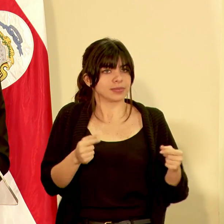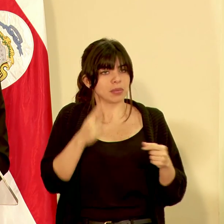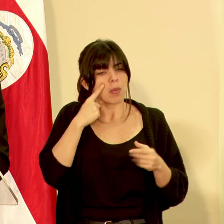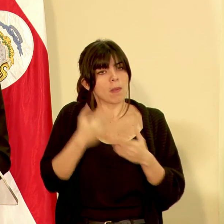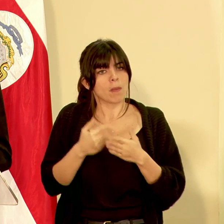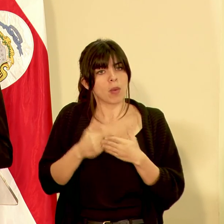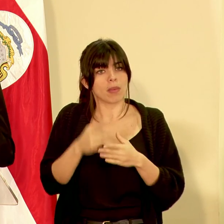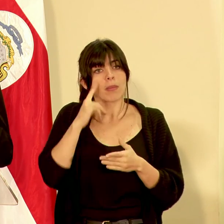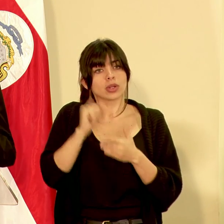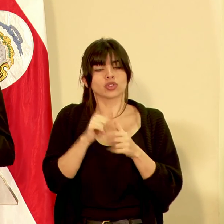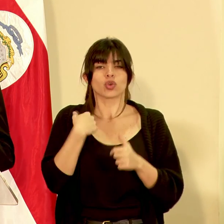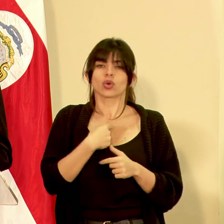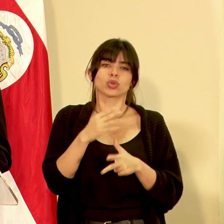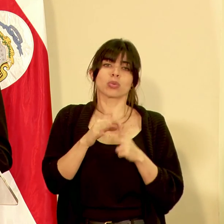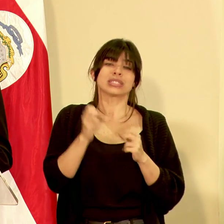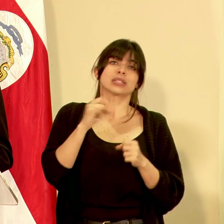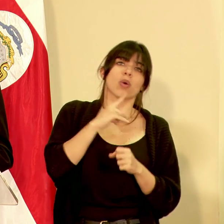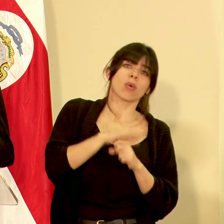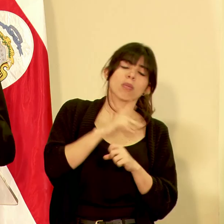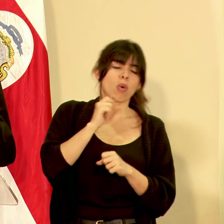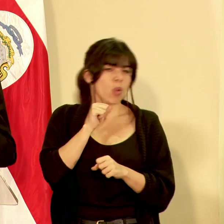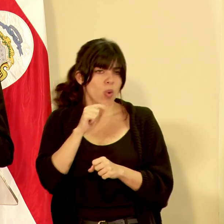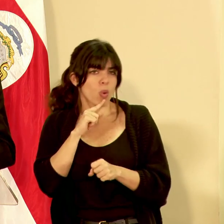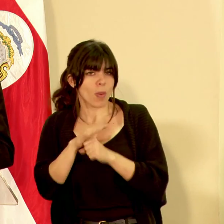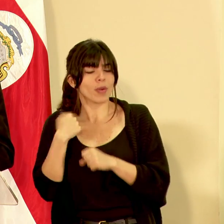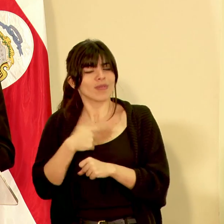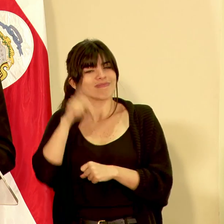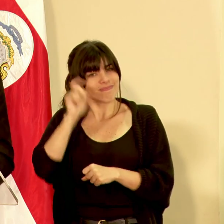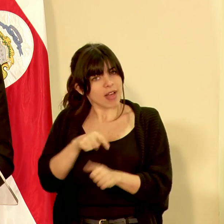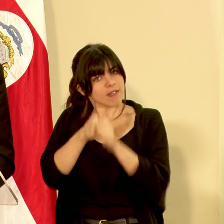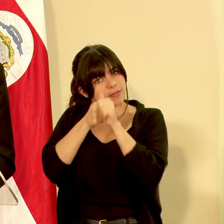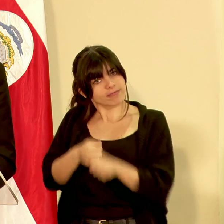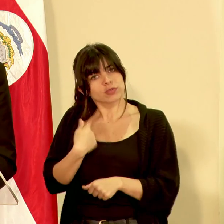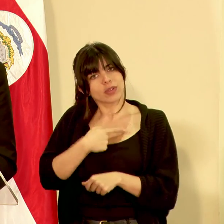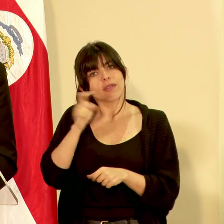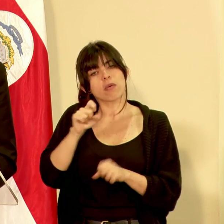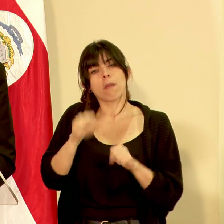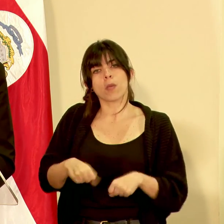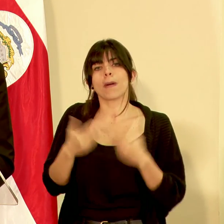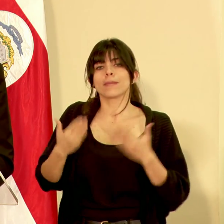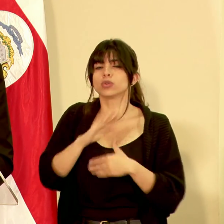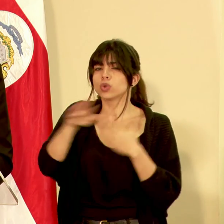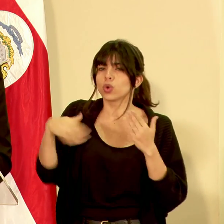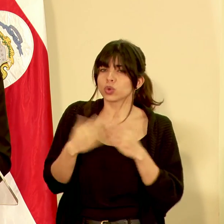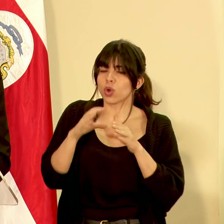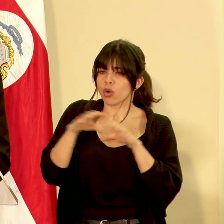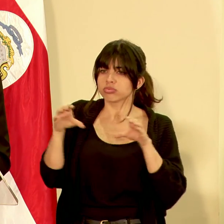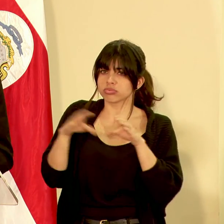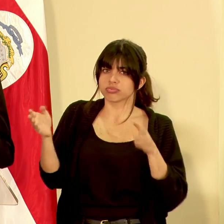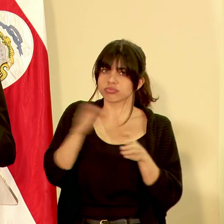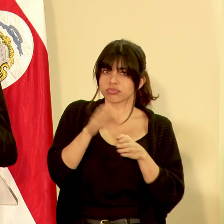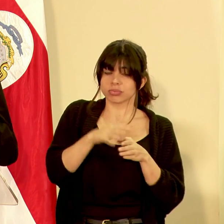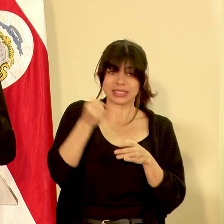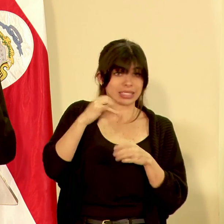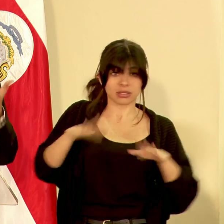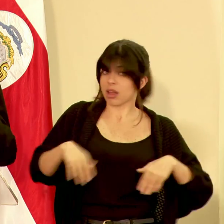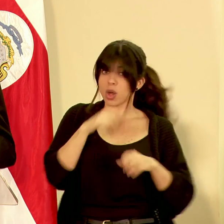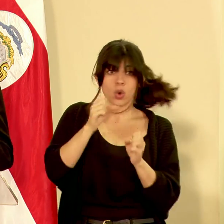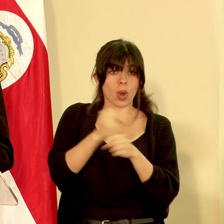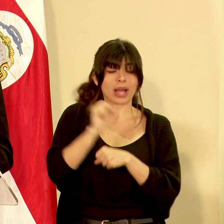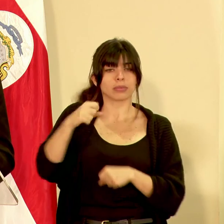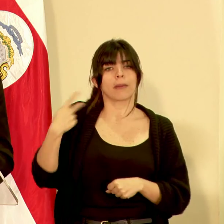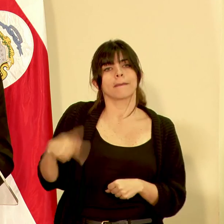es algo que nosotros tengamos la opción de no cumplir nosotros tenemos que cumplirlo tenemos que poder pesar a todos los contenedores de no hacerlo